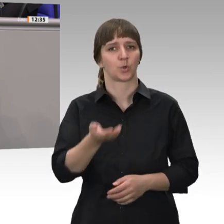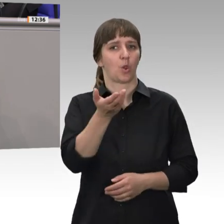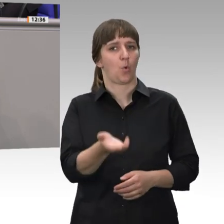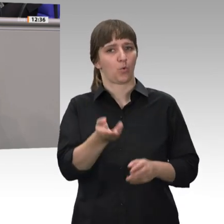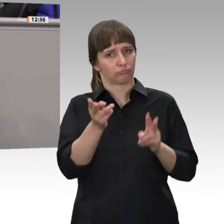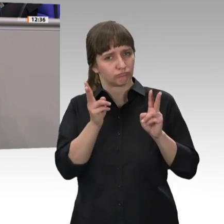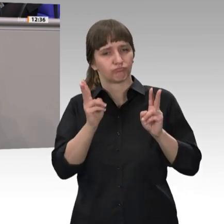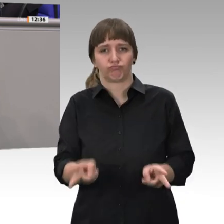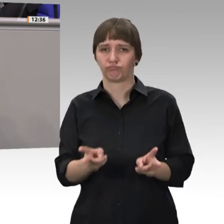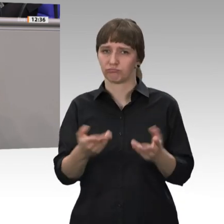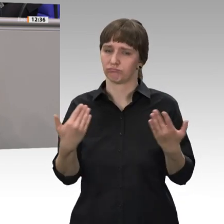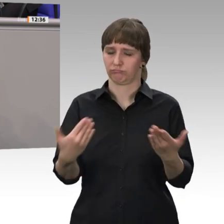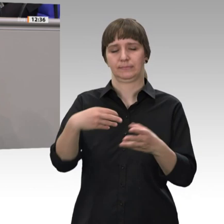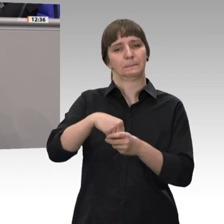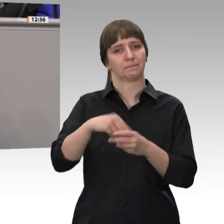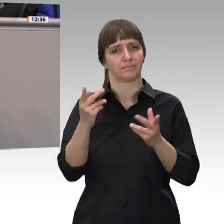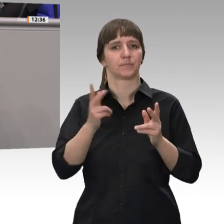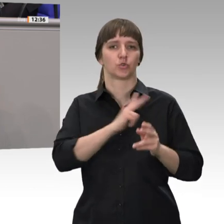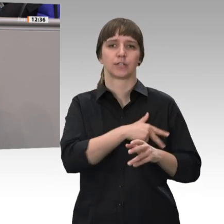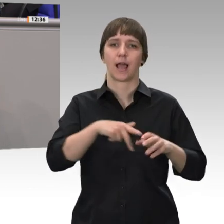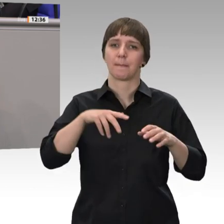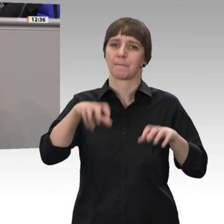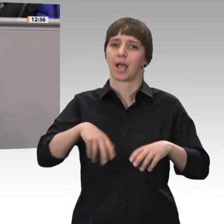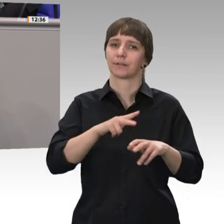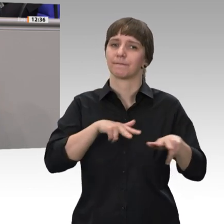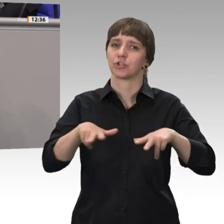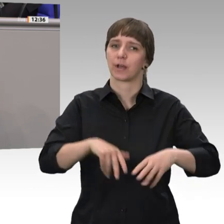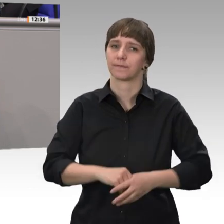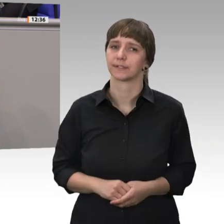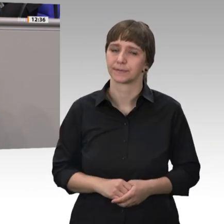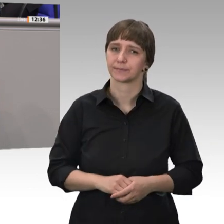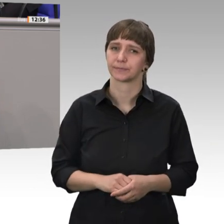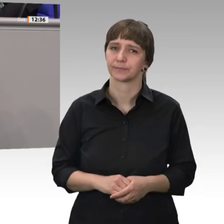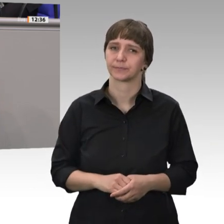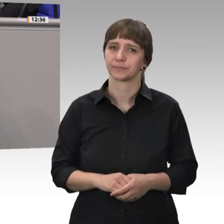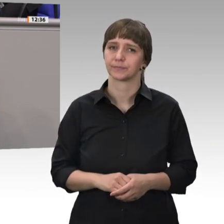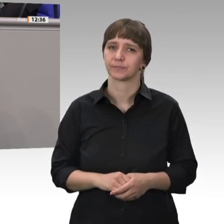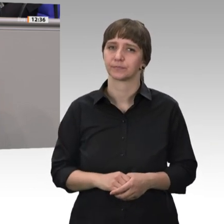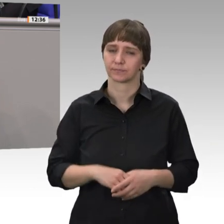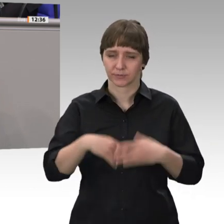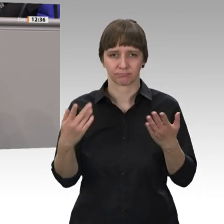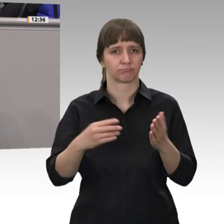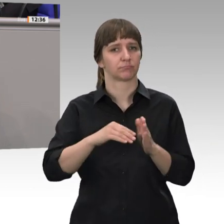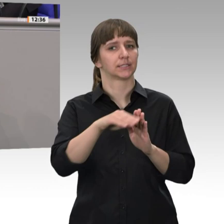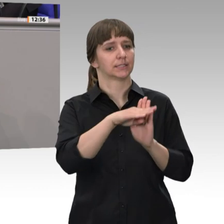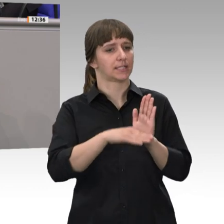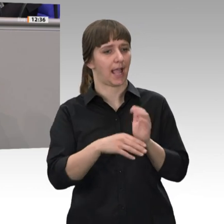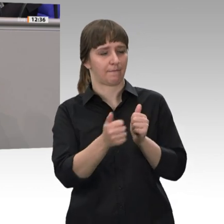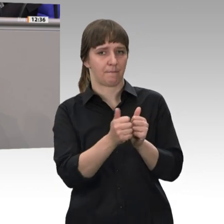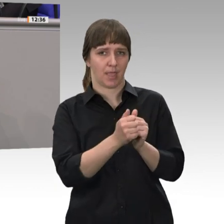sozialen Marktwirtschaft gehören, indem wir den Tarifpartnern, die in Deutschland für die Lohnfindung zuständig sind,